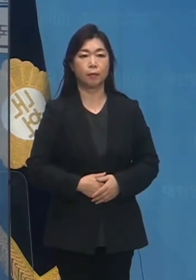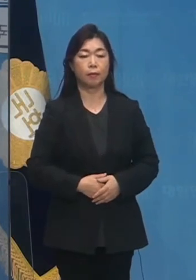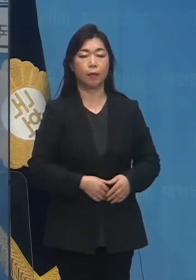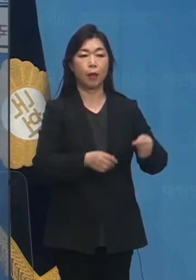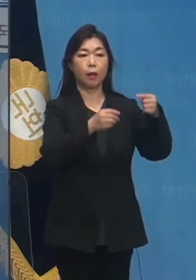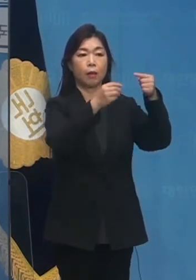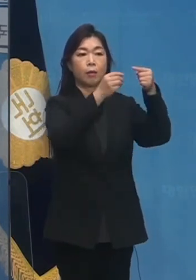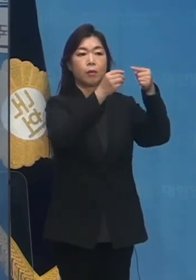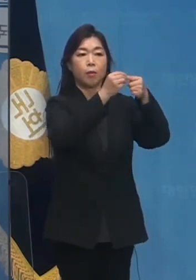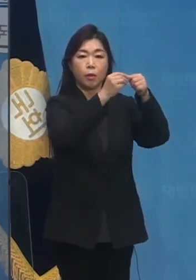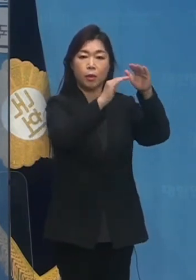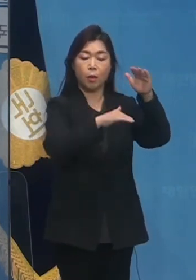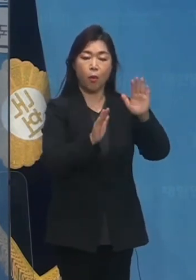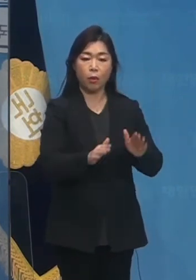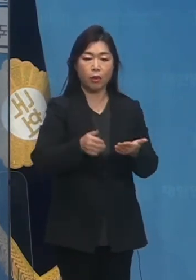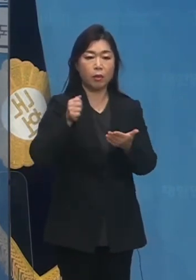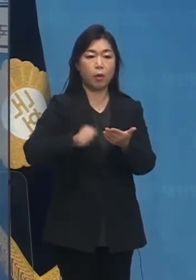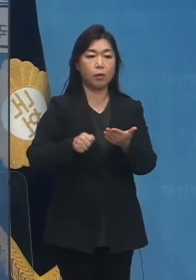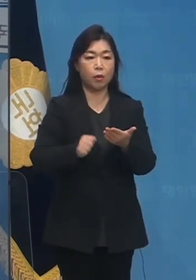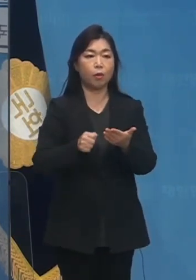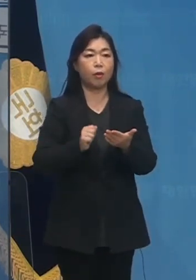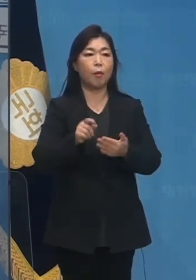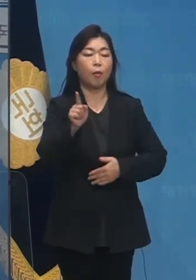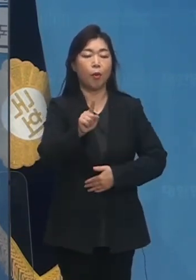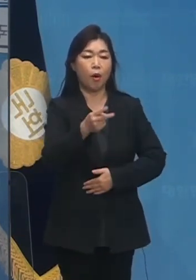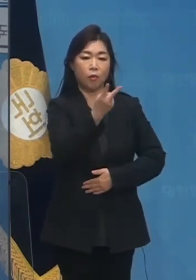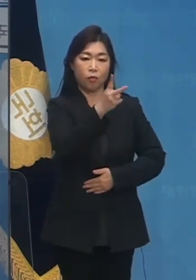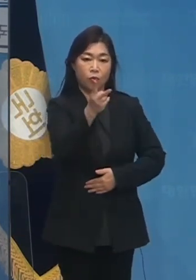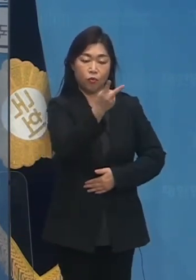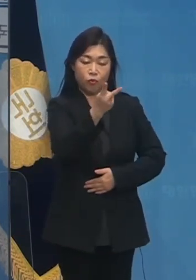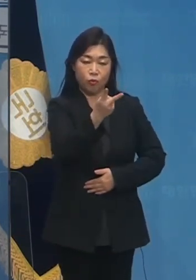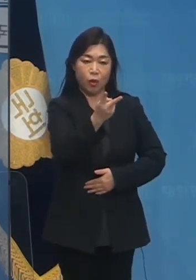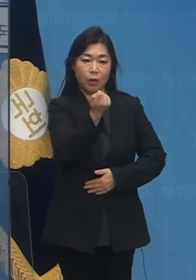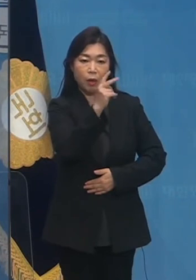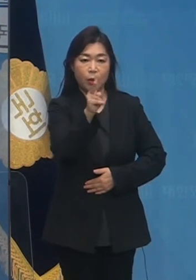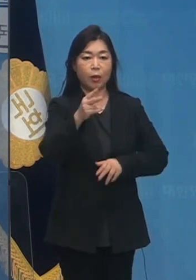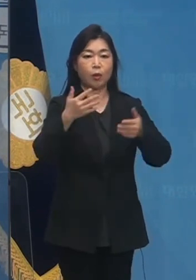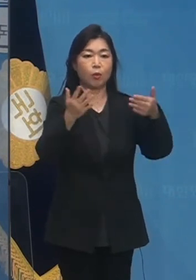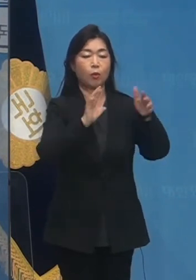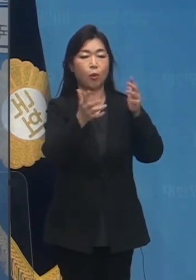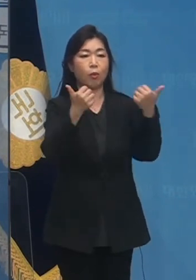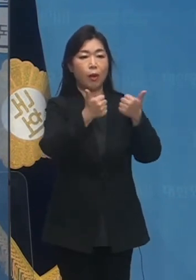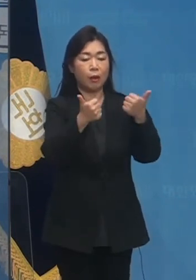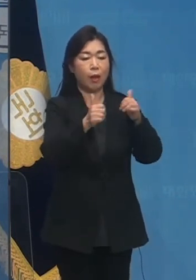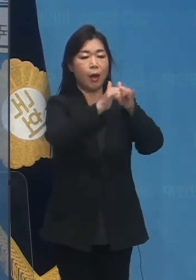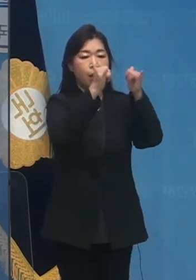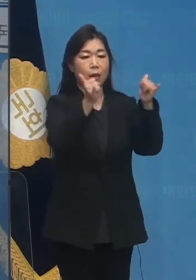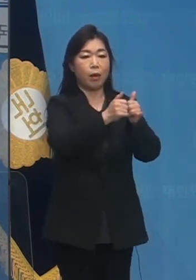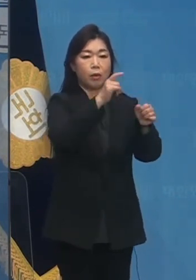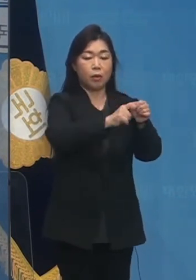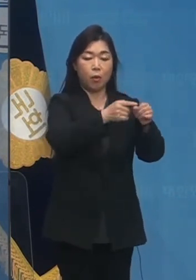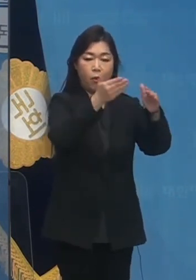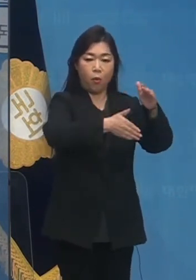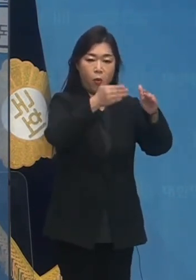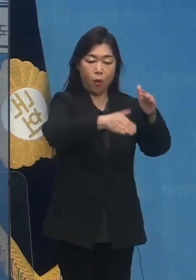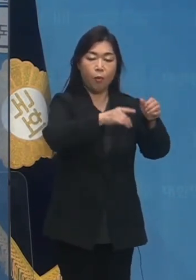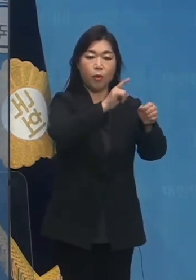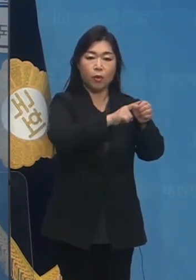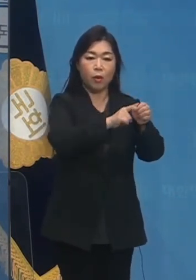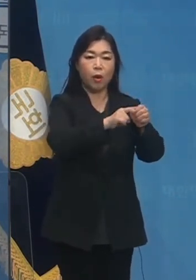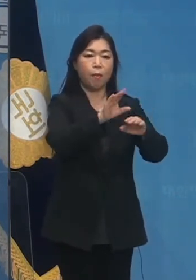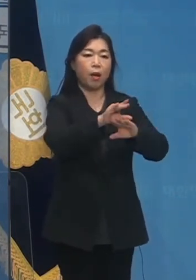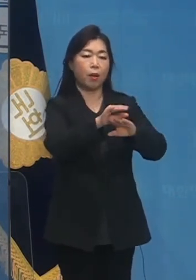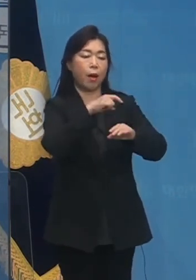첫째, 오늘 판결로 양자 담합 토론은 사회적 공기인 방송을 사유화하고 국민의